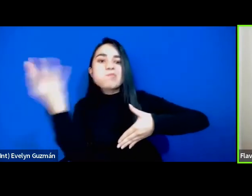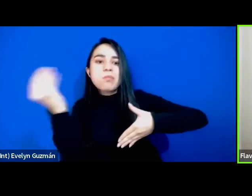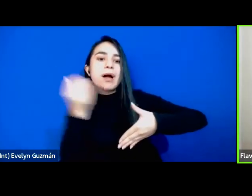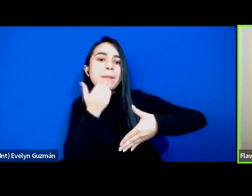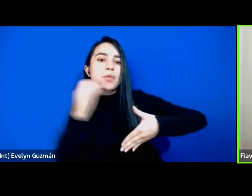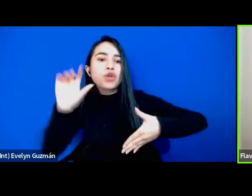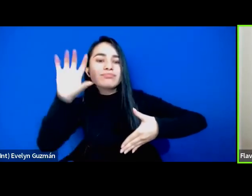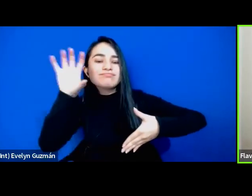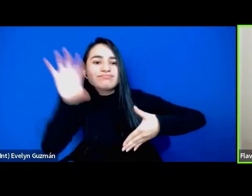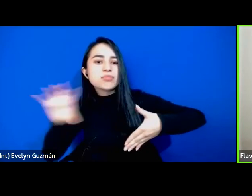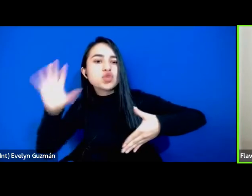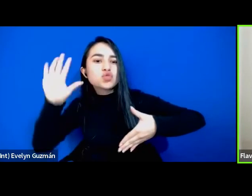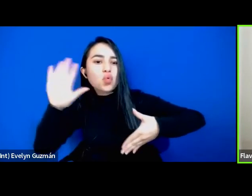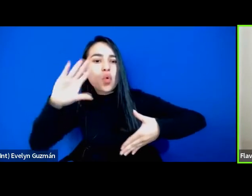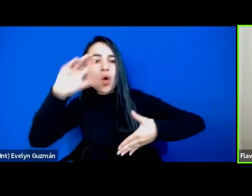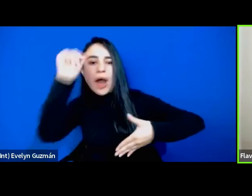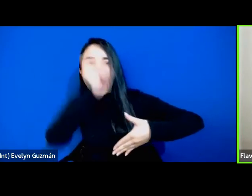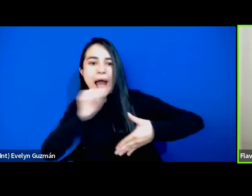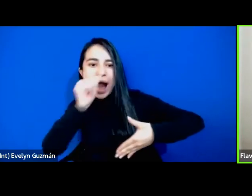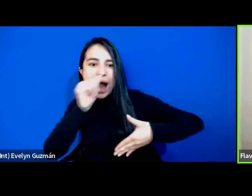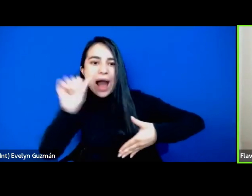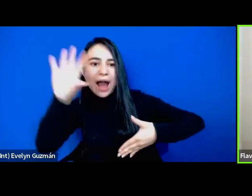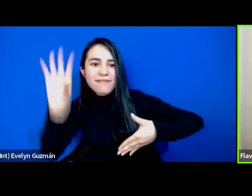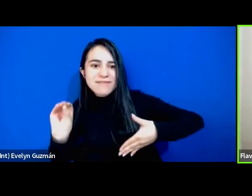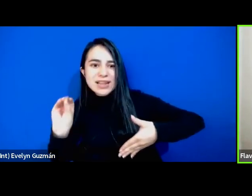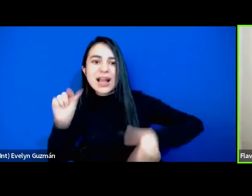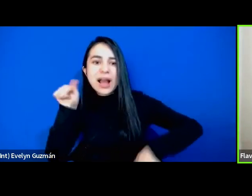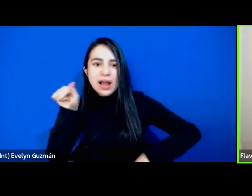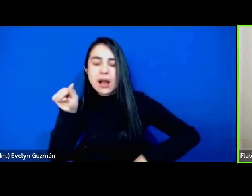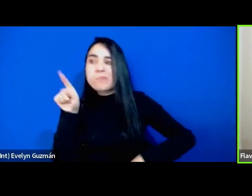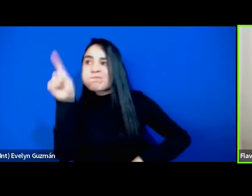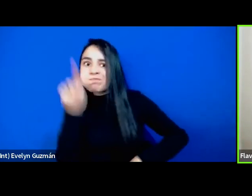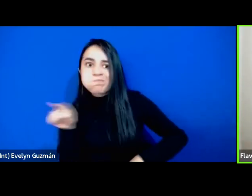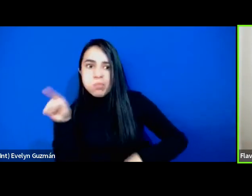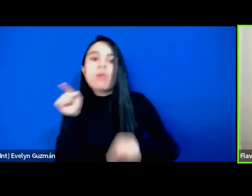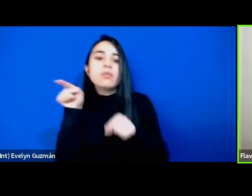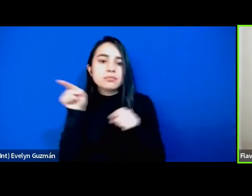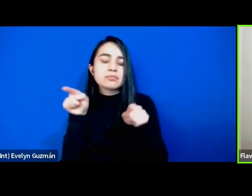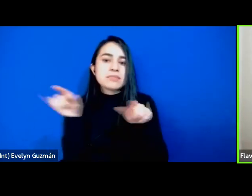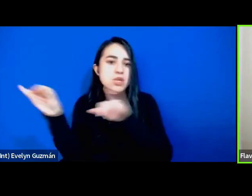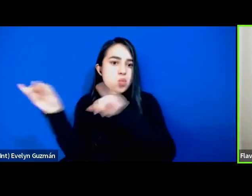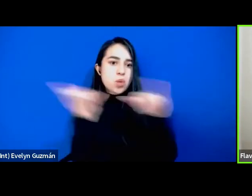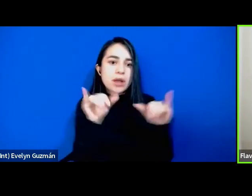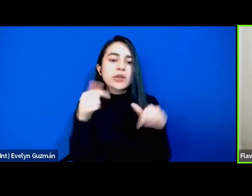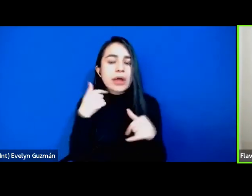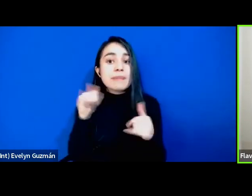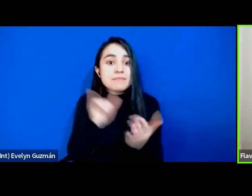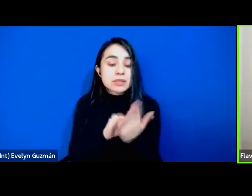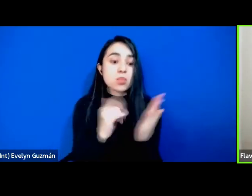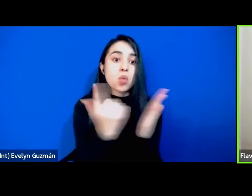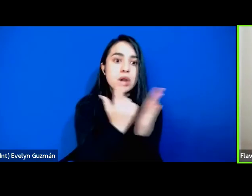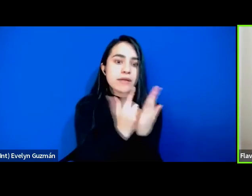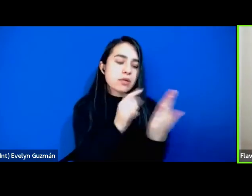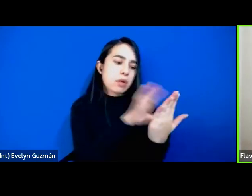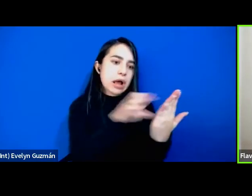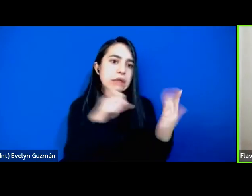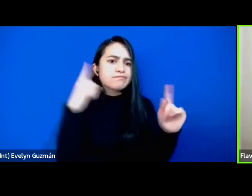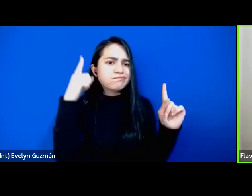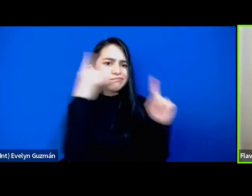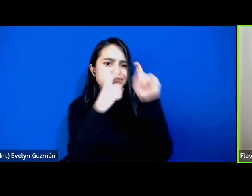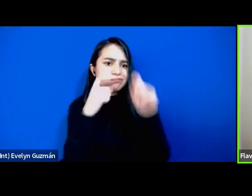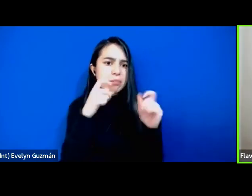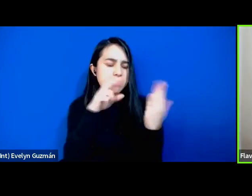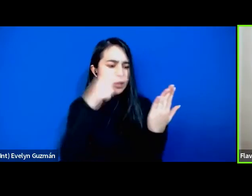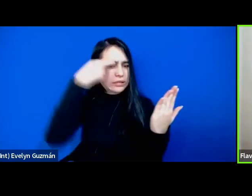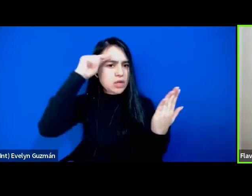y pienso que este libro trae una reflexión una inflexión muy interesante en